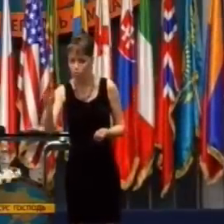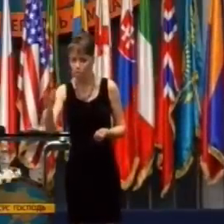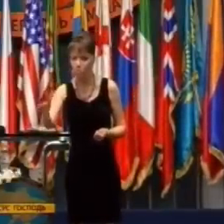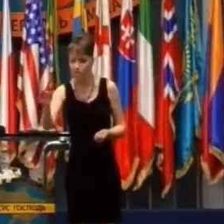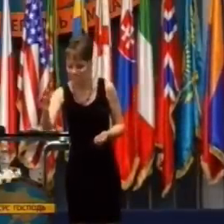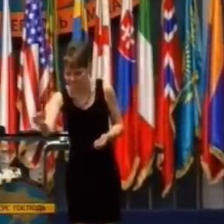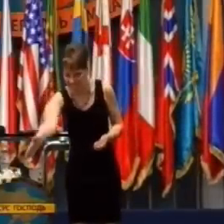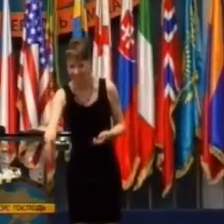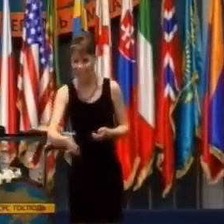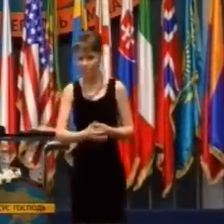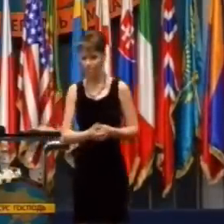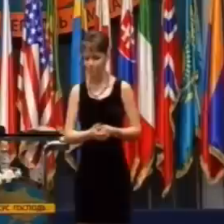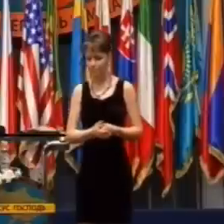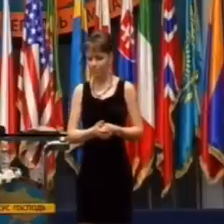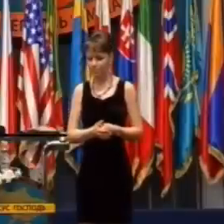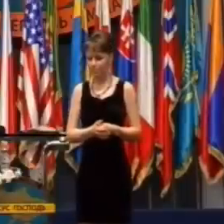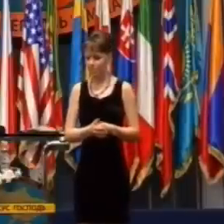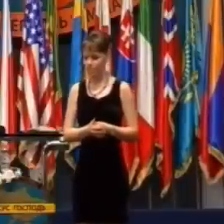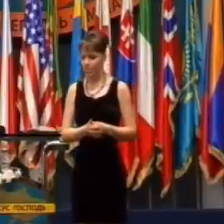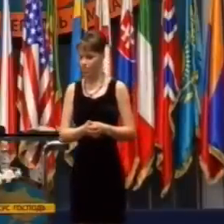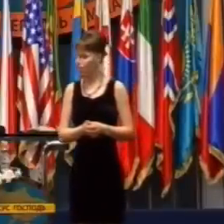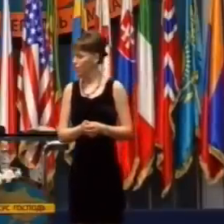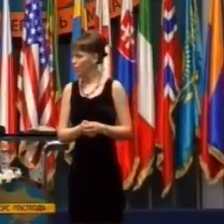hovorím ti vstaň!